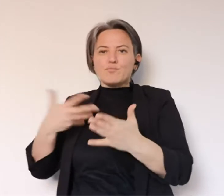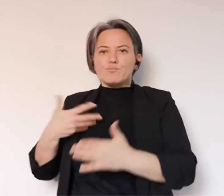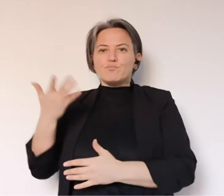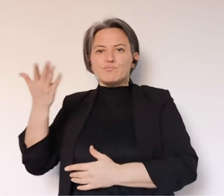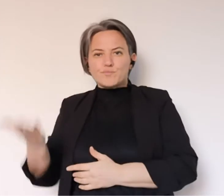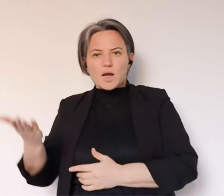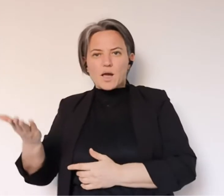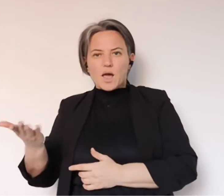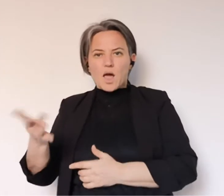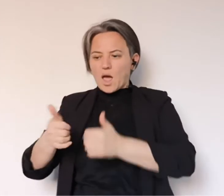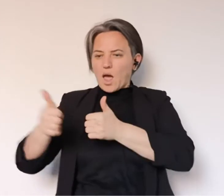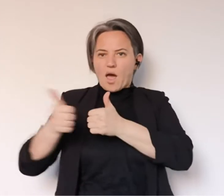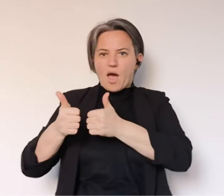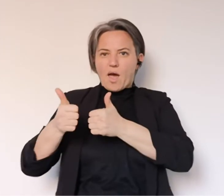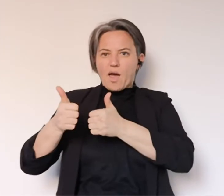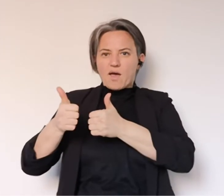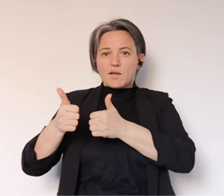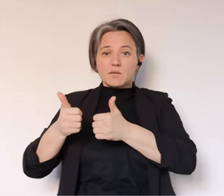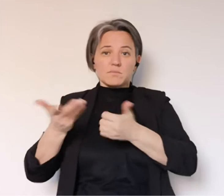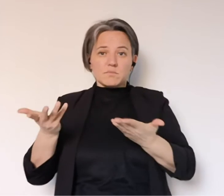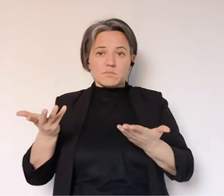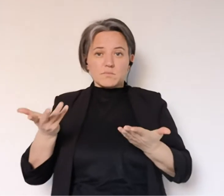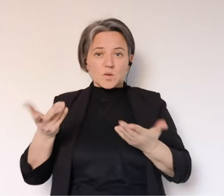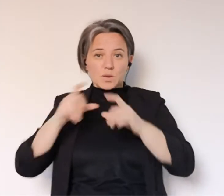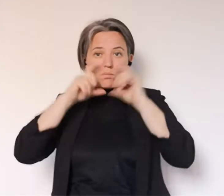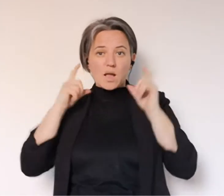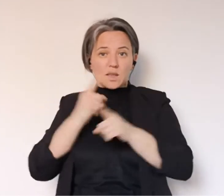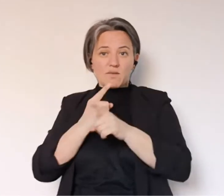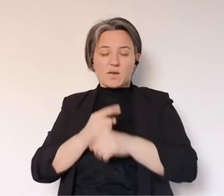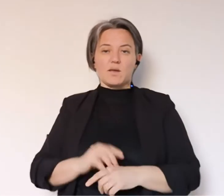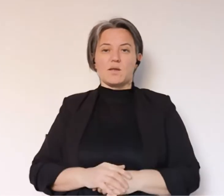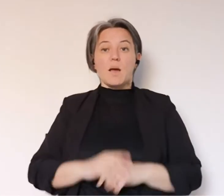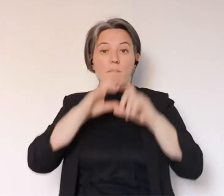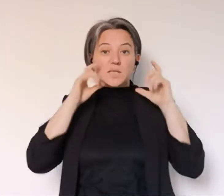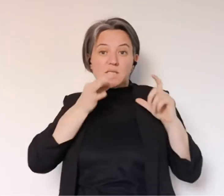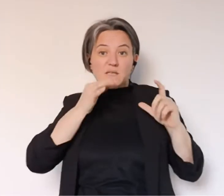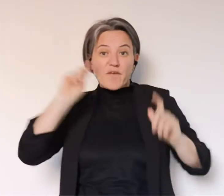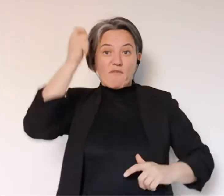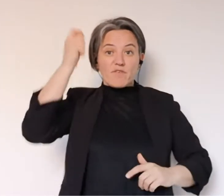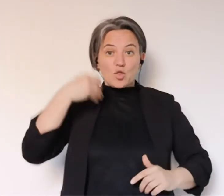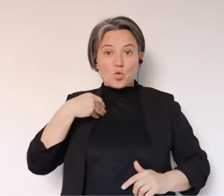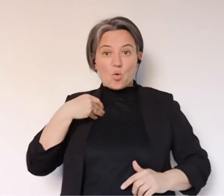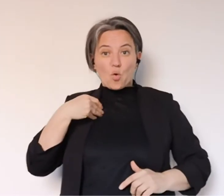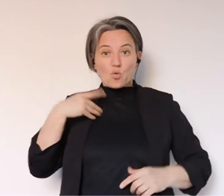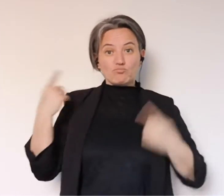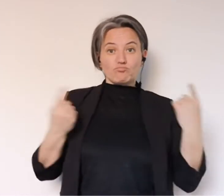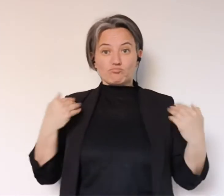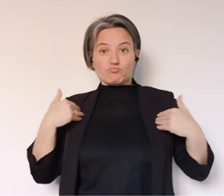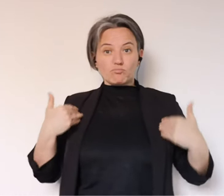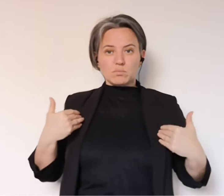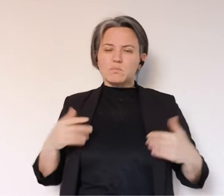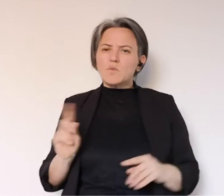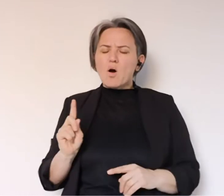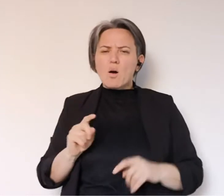un tuo momento pubblico ma sei molto vicino alle altre persone. Quindi la mascherina non è uno status, non è c'ho la